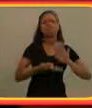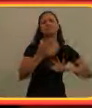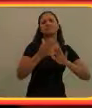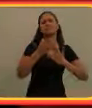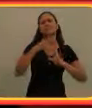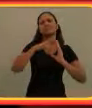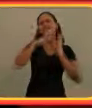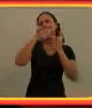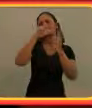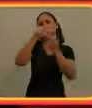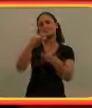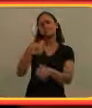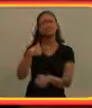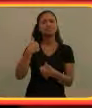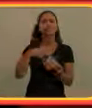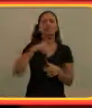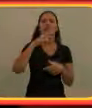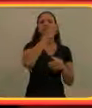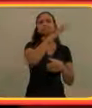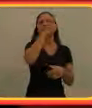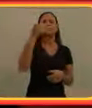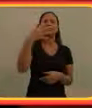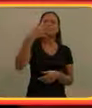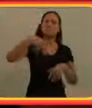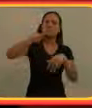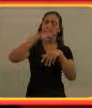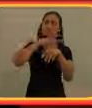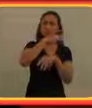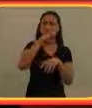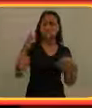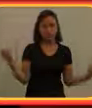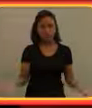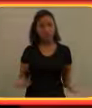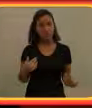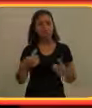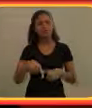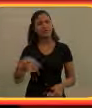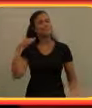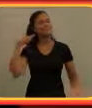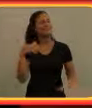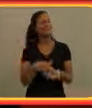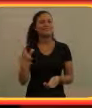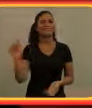Mas eu viajei ao redor do mundo. Eu estive em 14 países ao todo. E agora estou finalmente no Brasil.